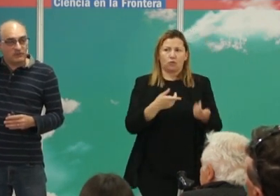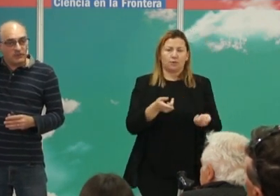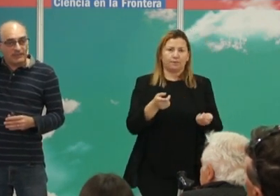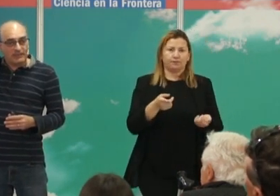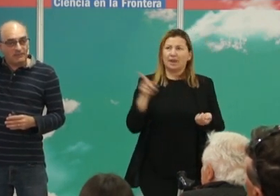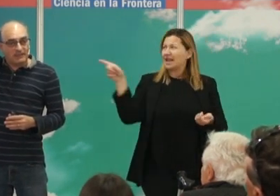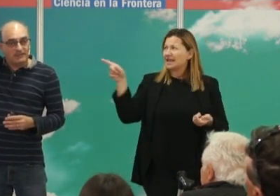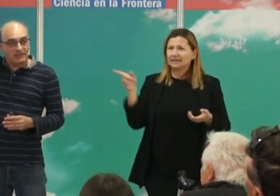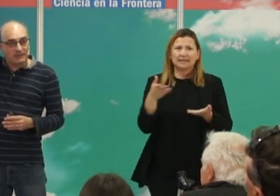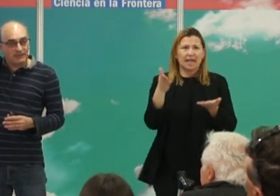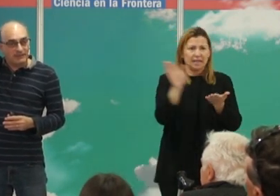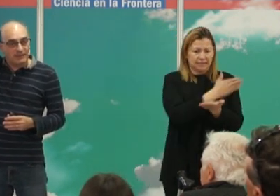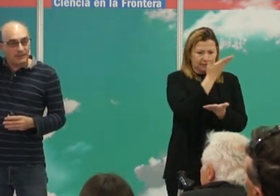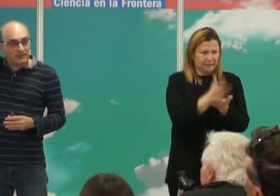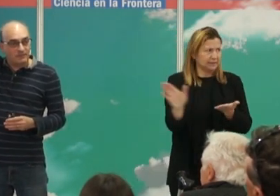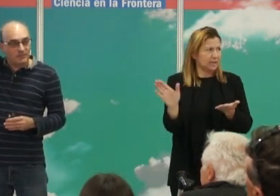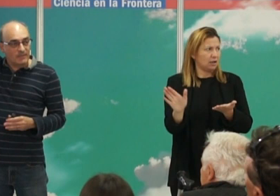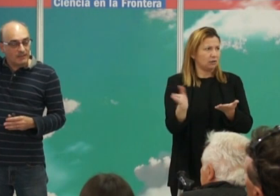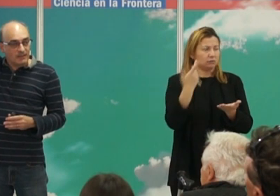este sesgo increíble, es decir,